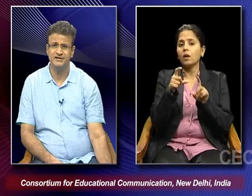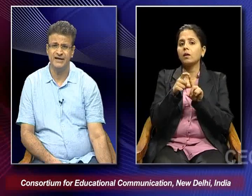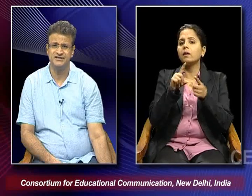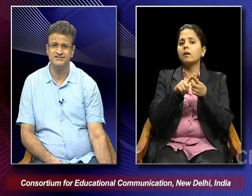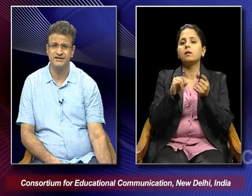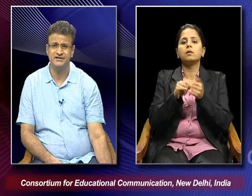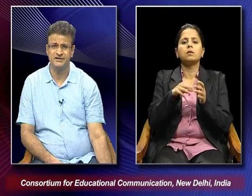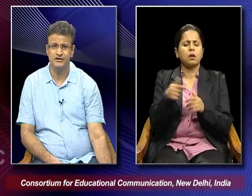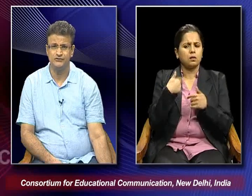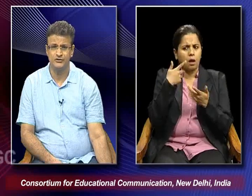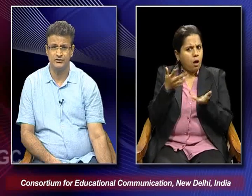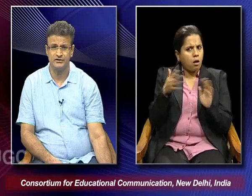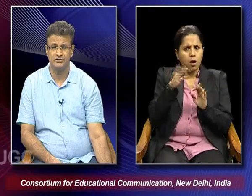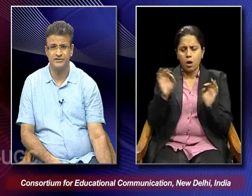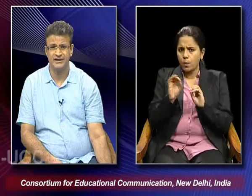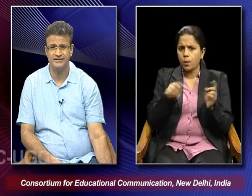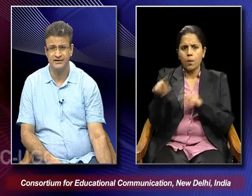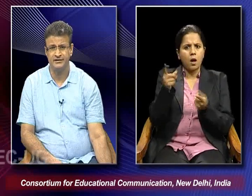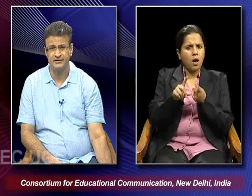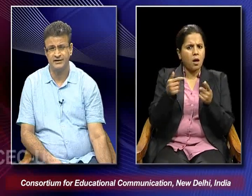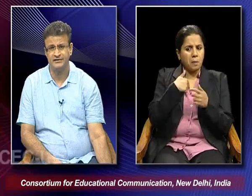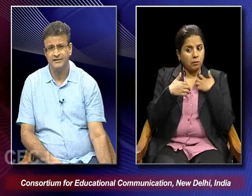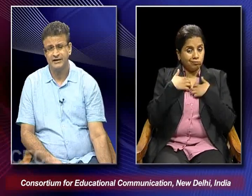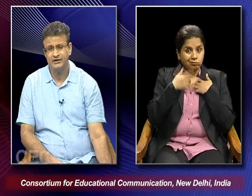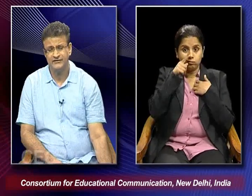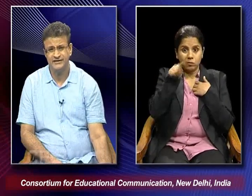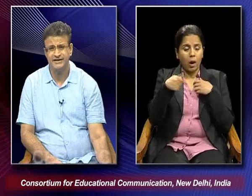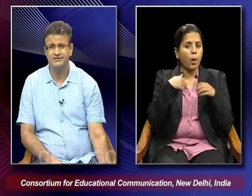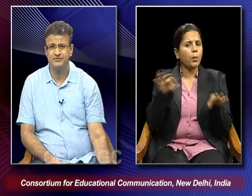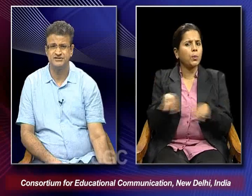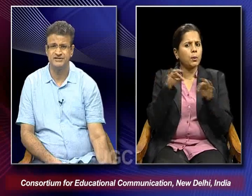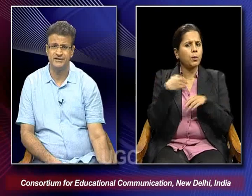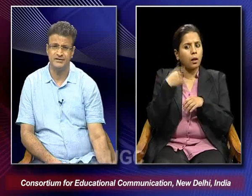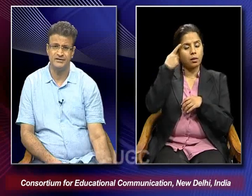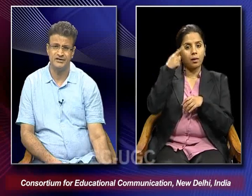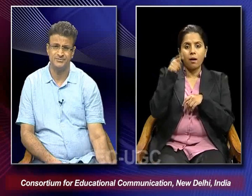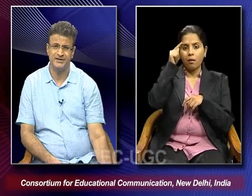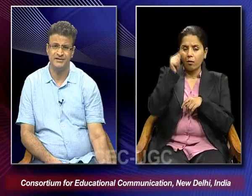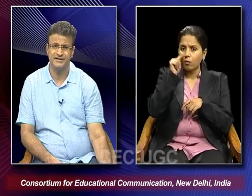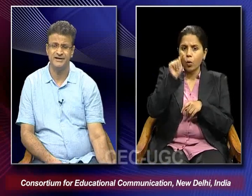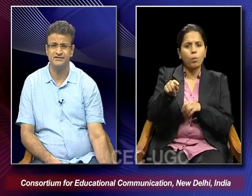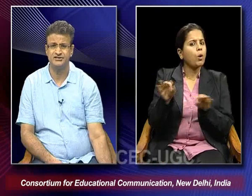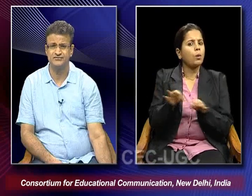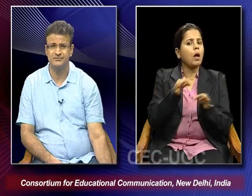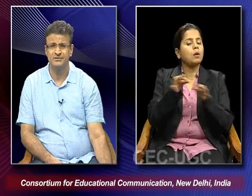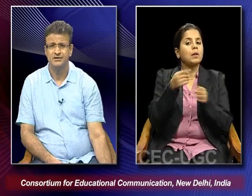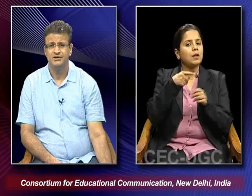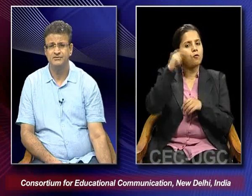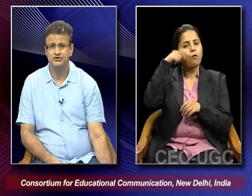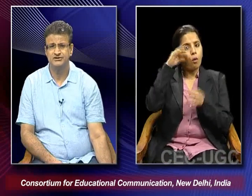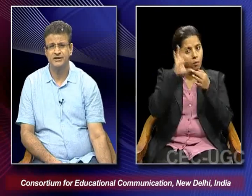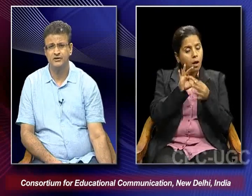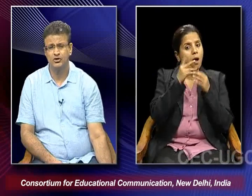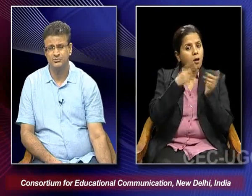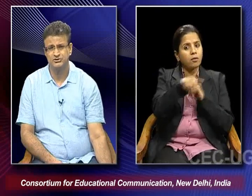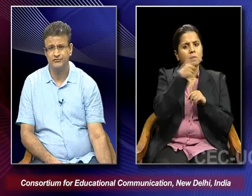he denies any kind of erotic kind of intent which is there and he explaining that in this film he